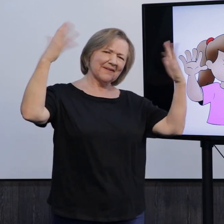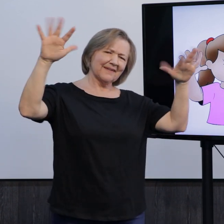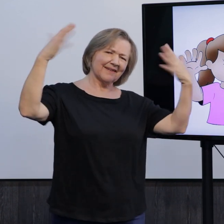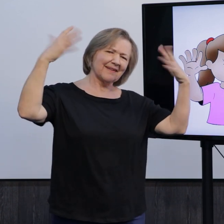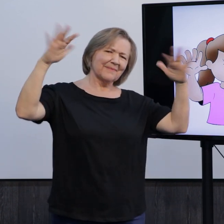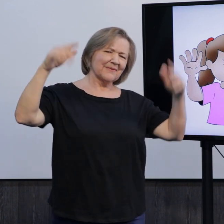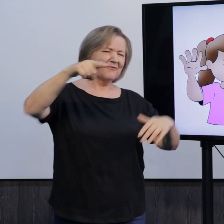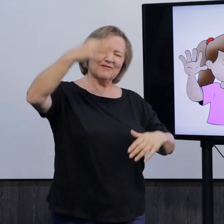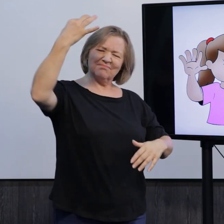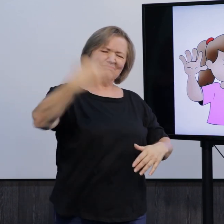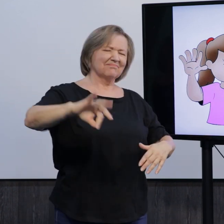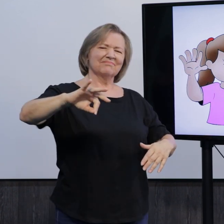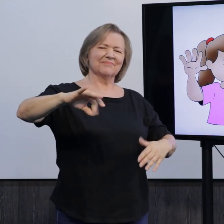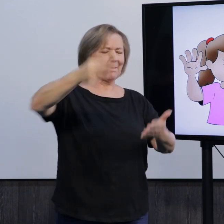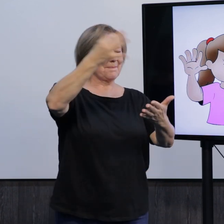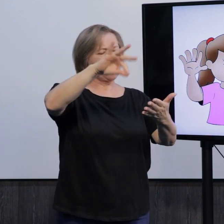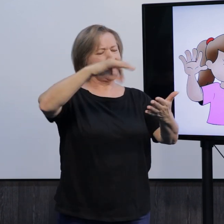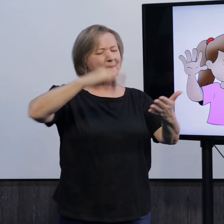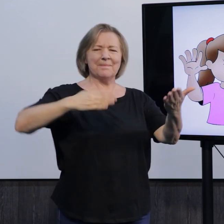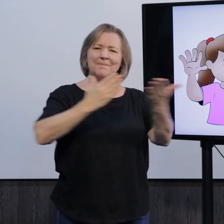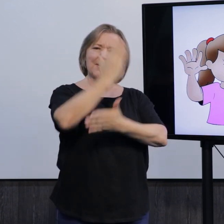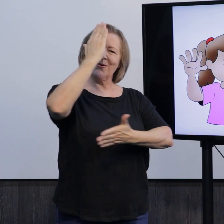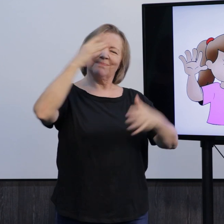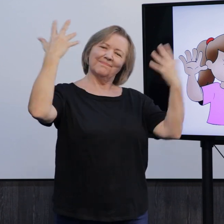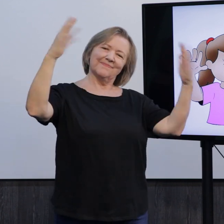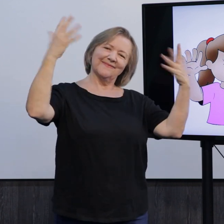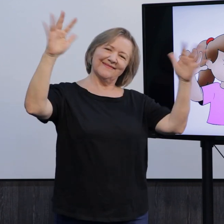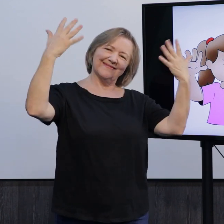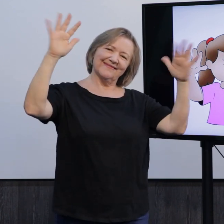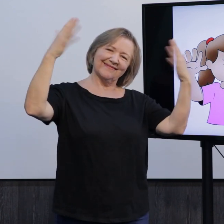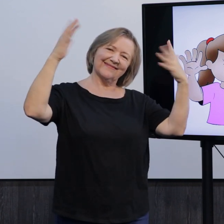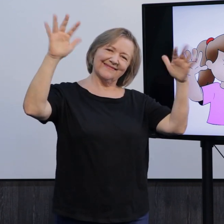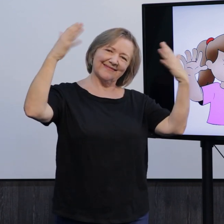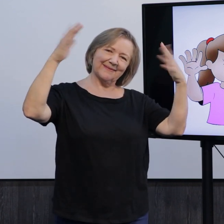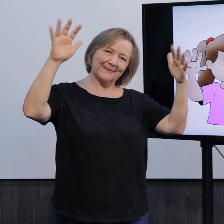Parabéns, você acertou e passou, parabéns.